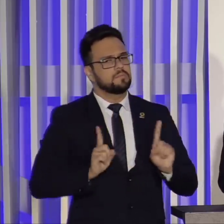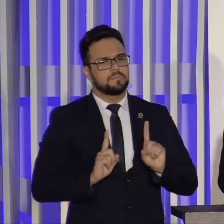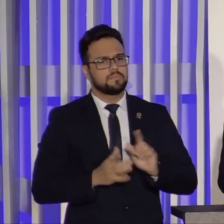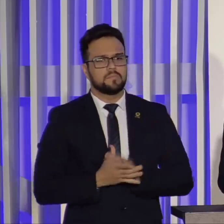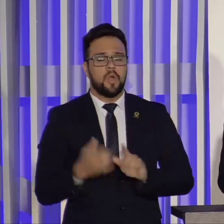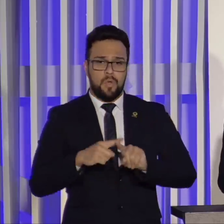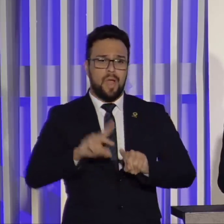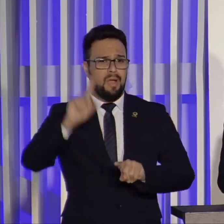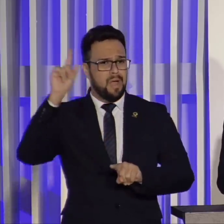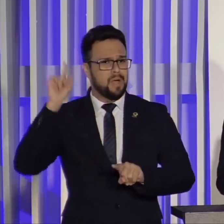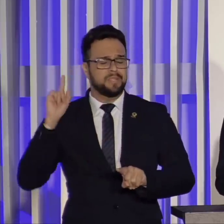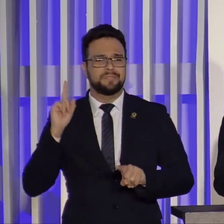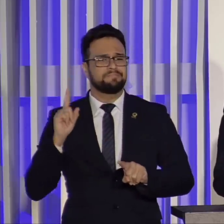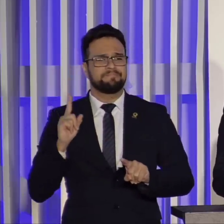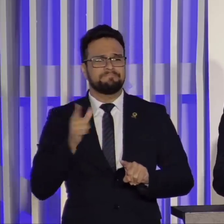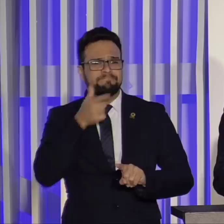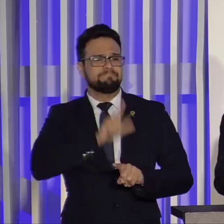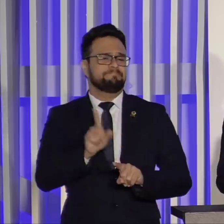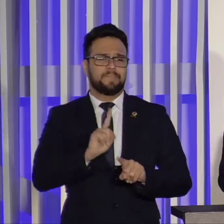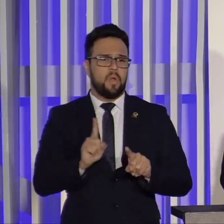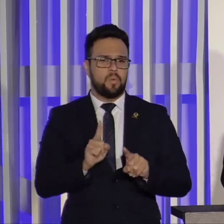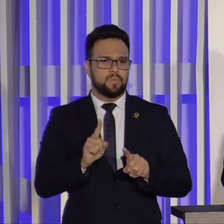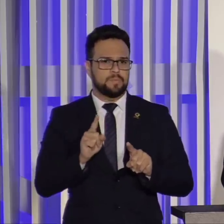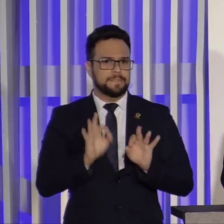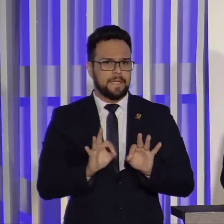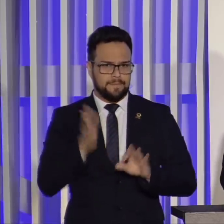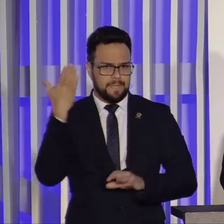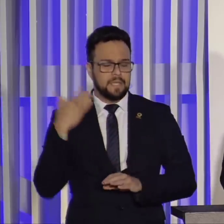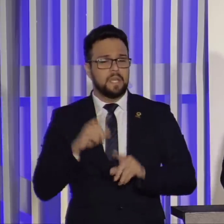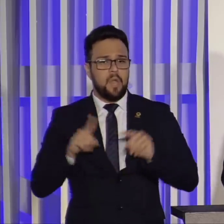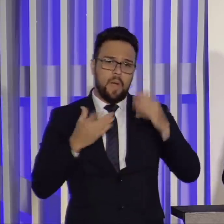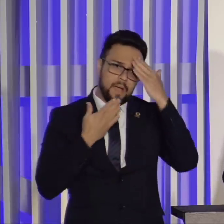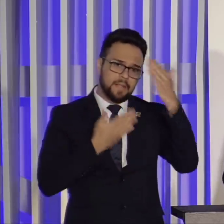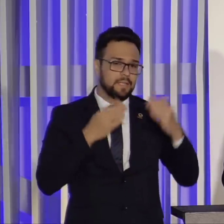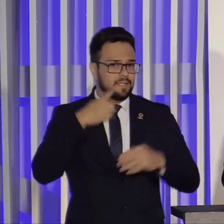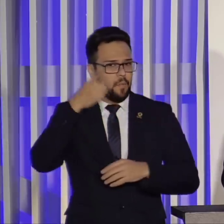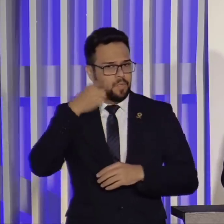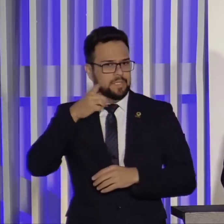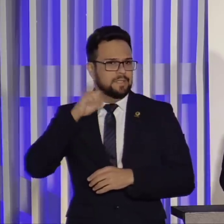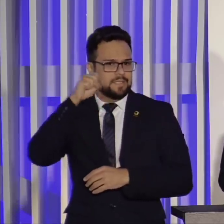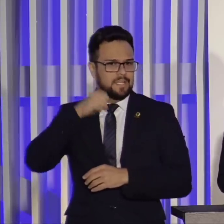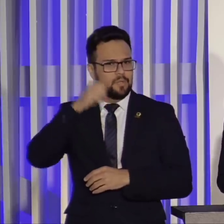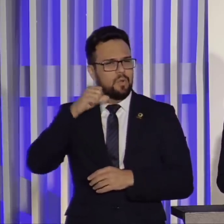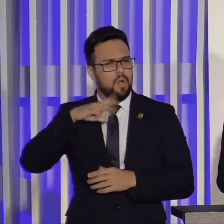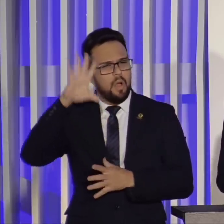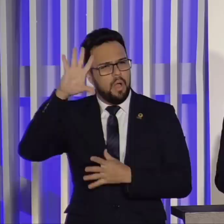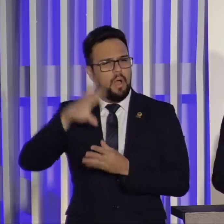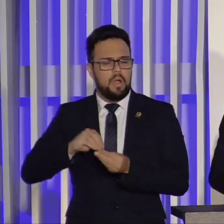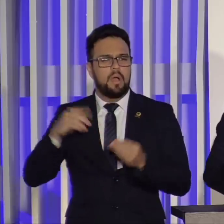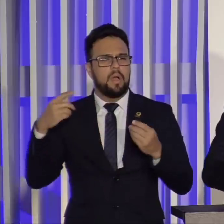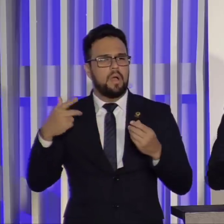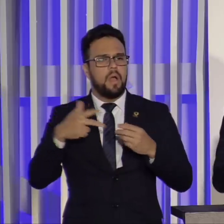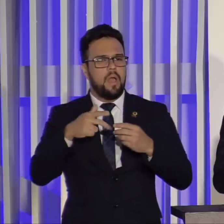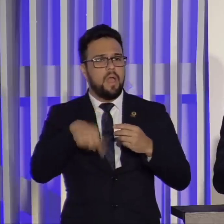certo no passado. E eu agradeço aos deputados e senadores por chegarem a esse entendimento, que dessa forma é que